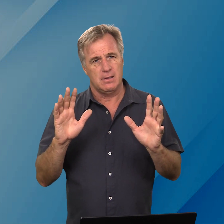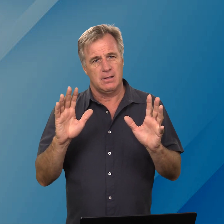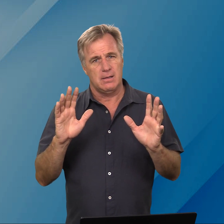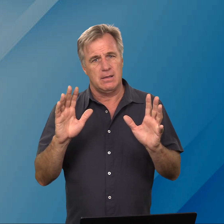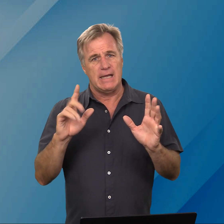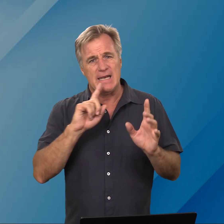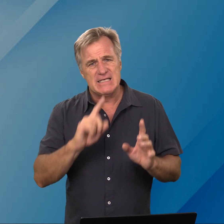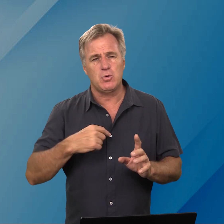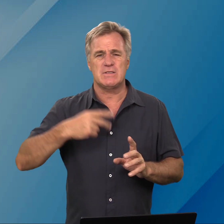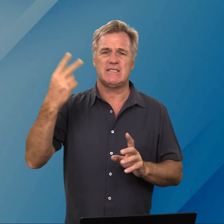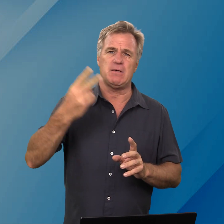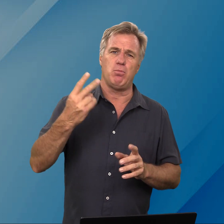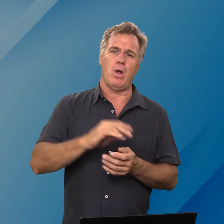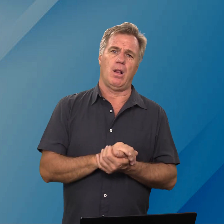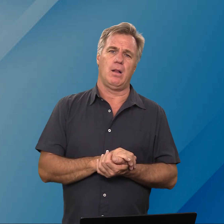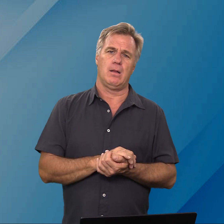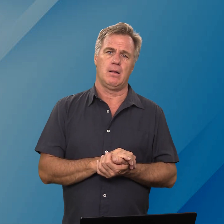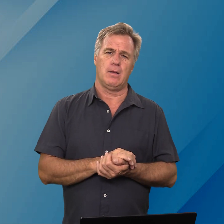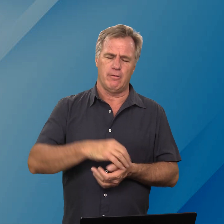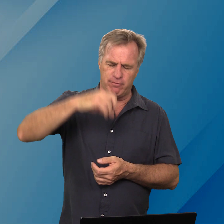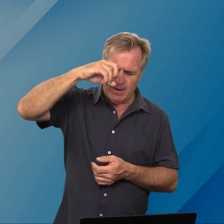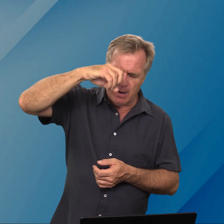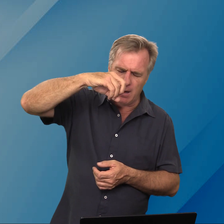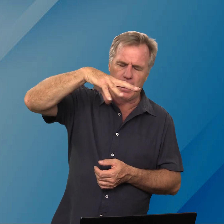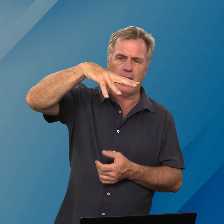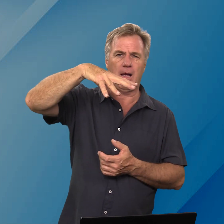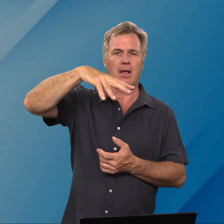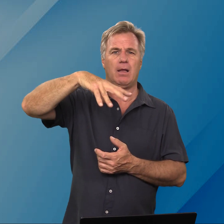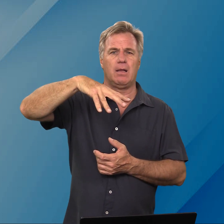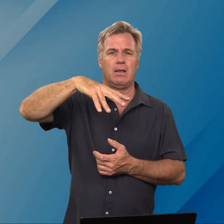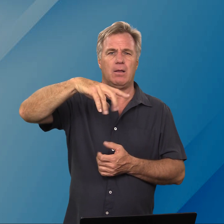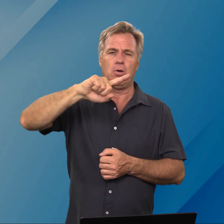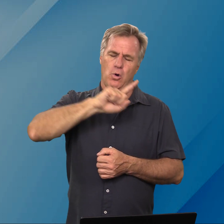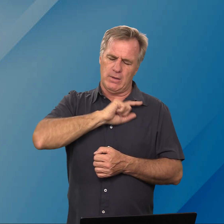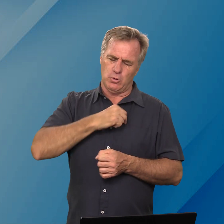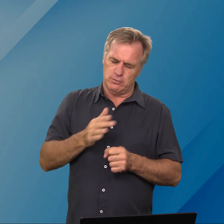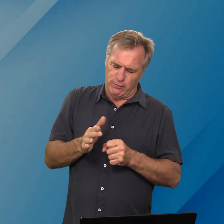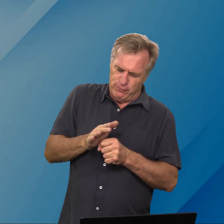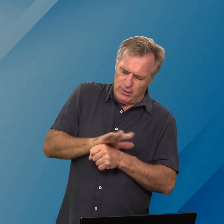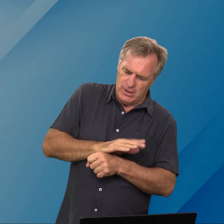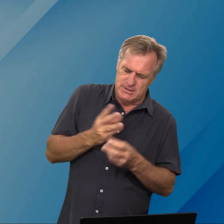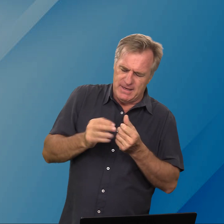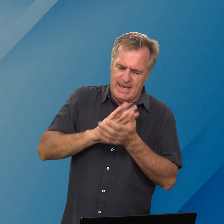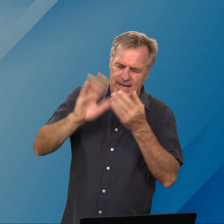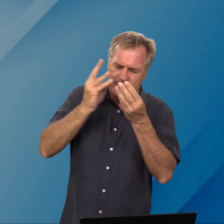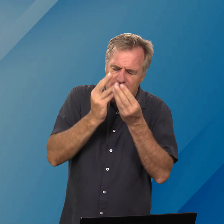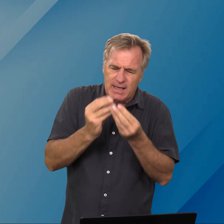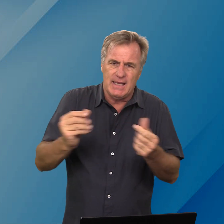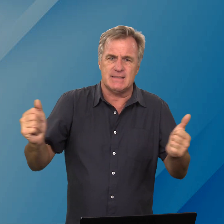en is ons die symbool van licht omdat ons vervul is met die heilige gees